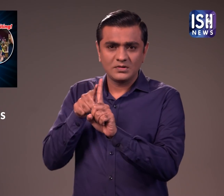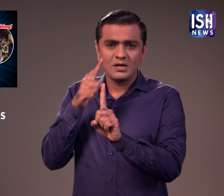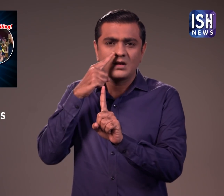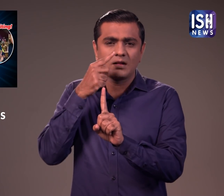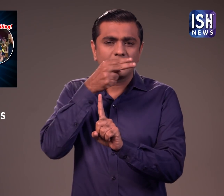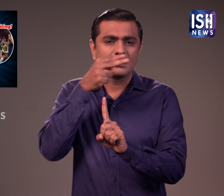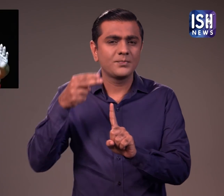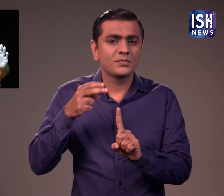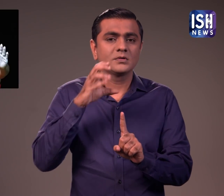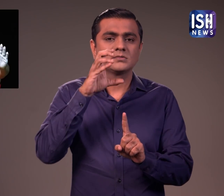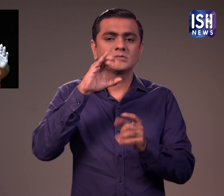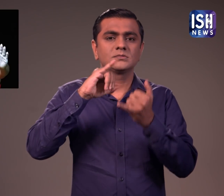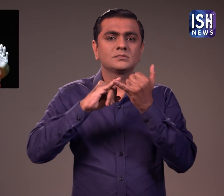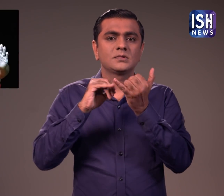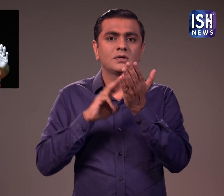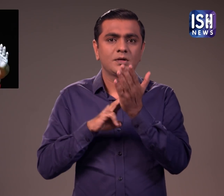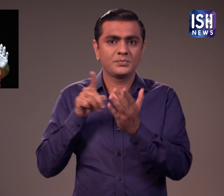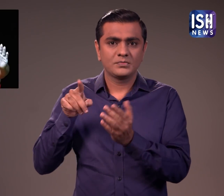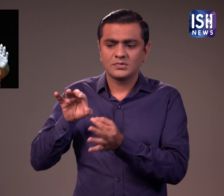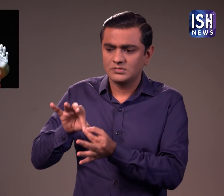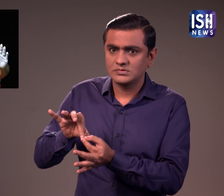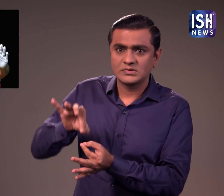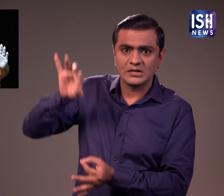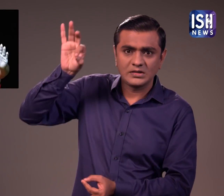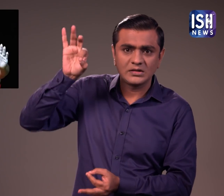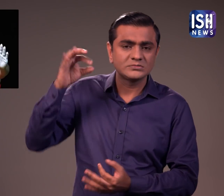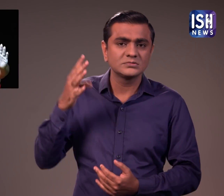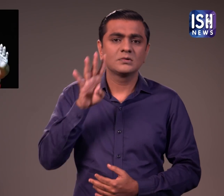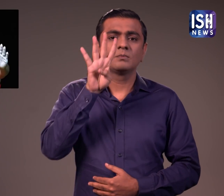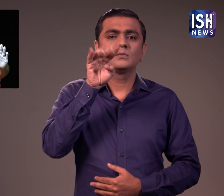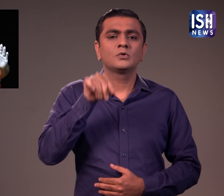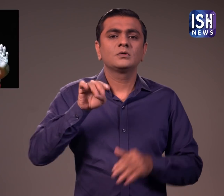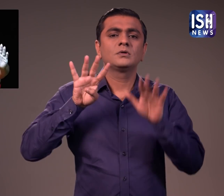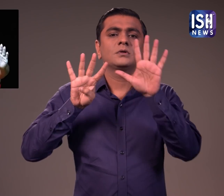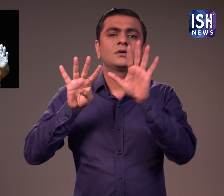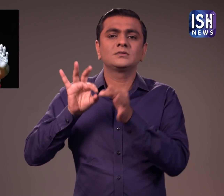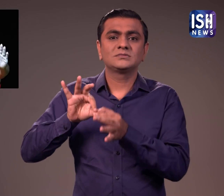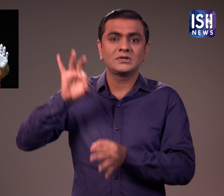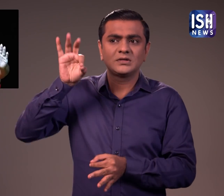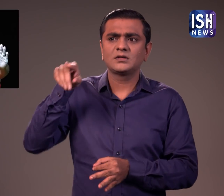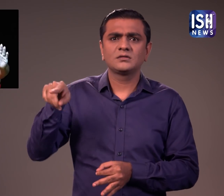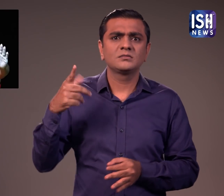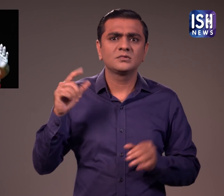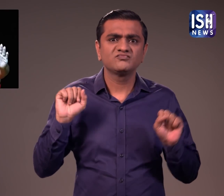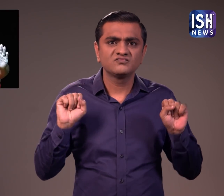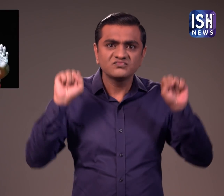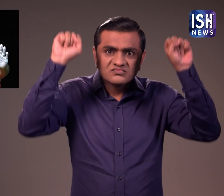चन्नु साइकॉम मीरा बाई चार फीट नौ इंच लंबी है और एक चैंपियन वेट लिफ्टर है